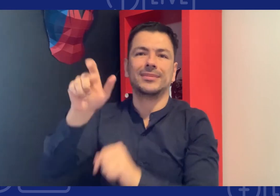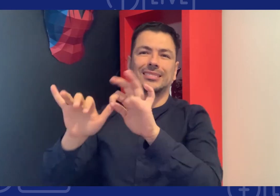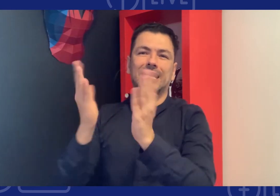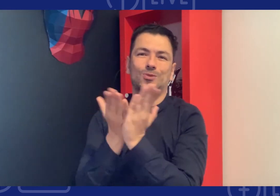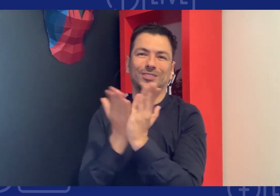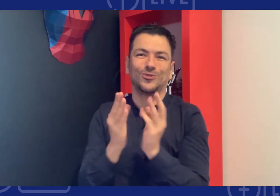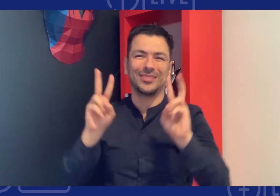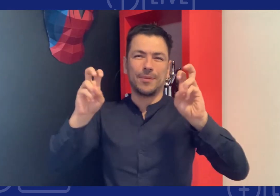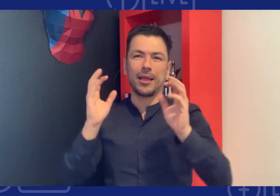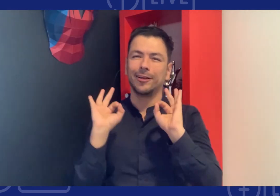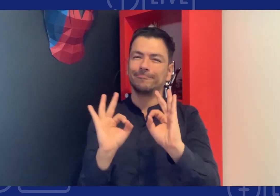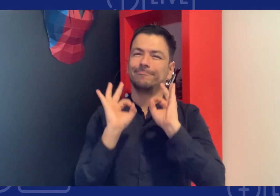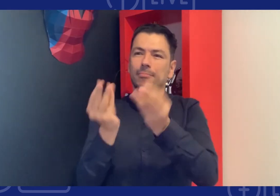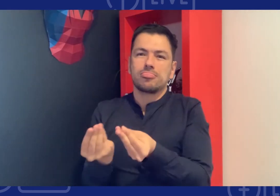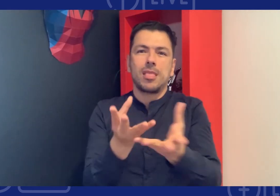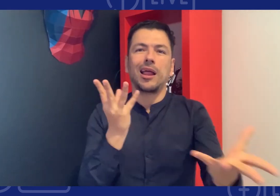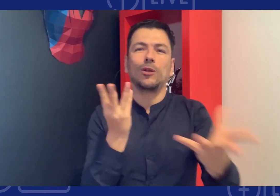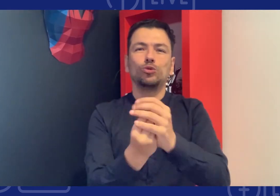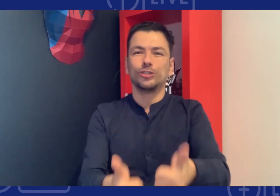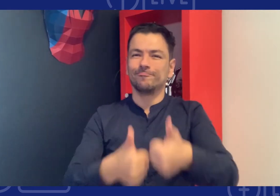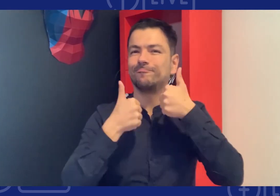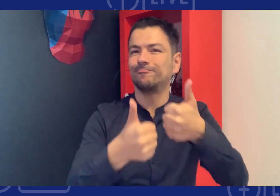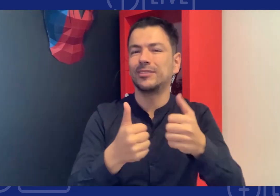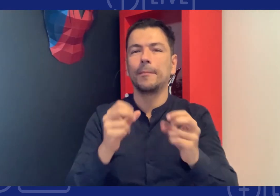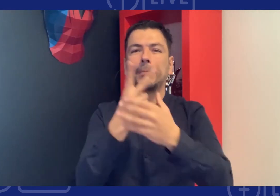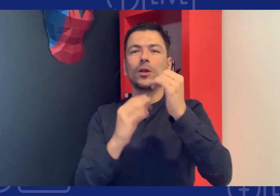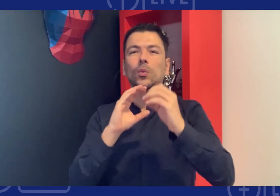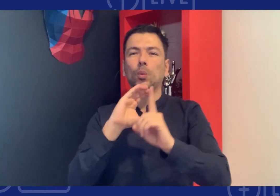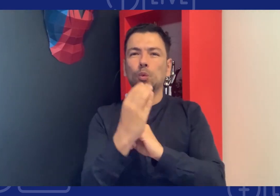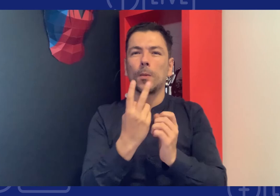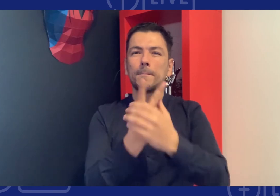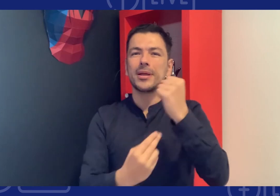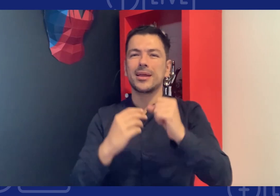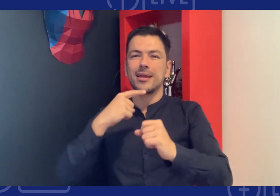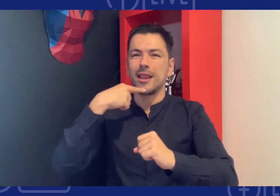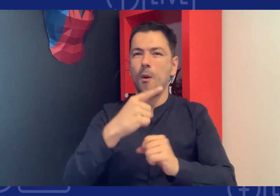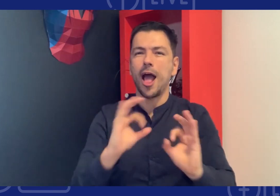inclusión verdadera y la educación sea bilingüe bicultural y que las personas sordas las puedan recibir